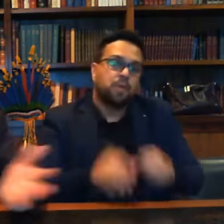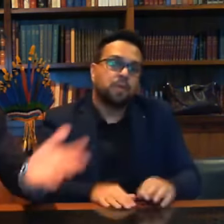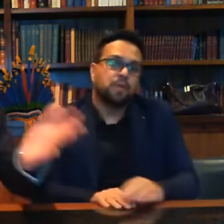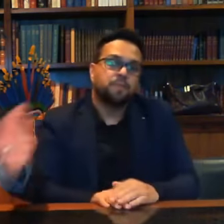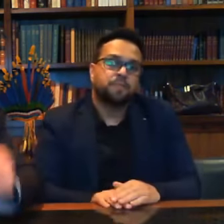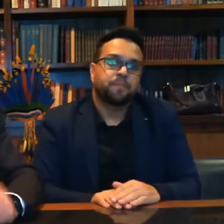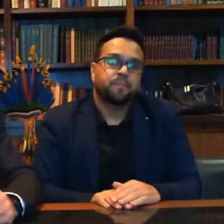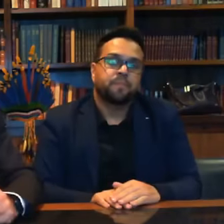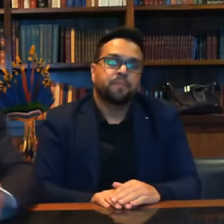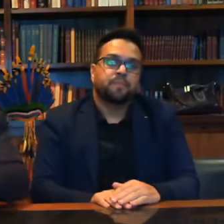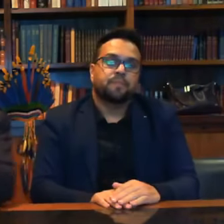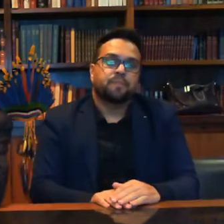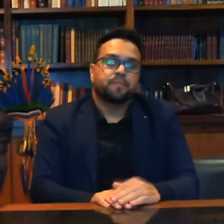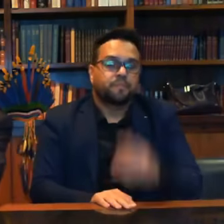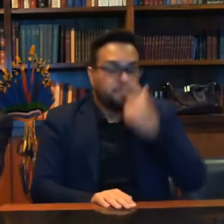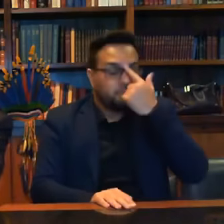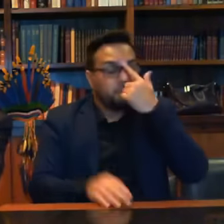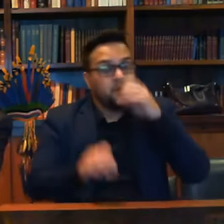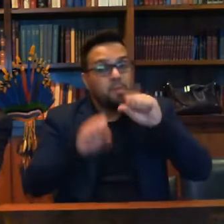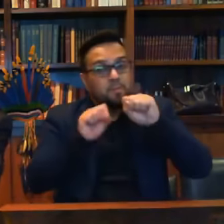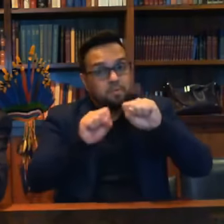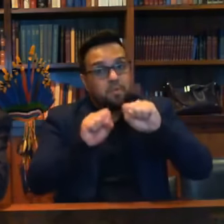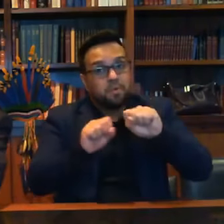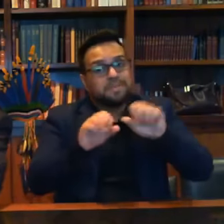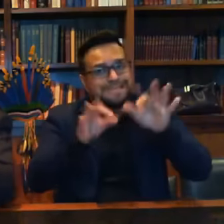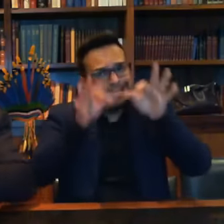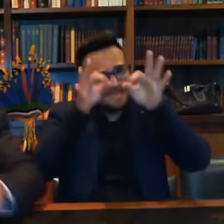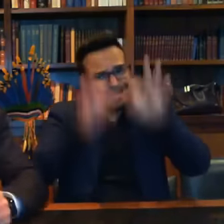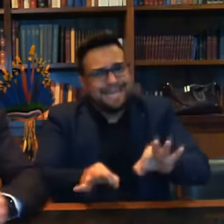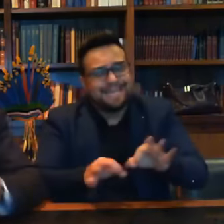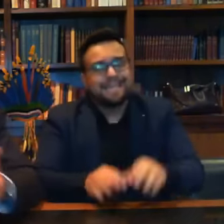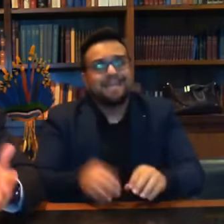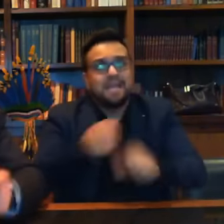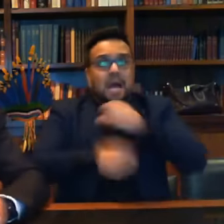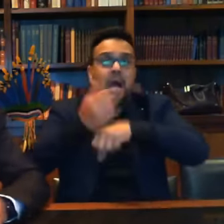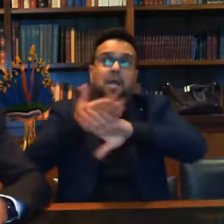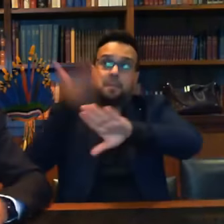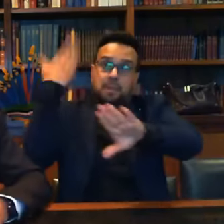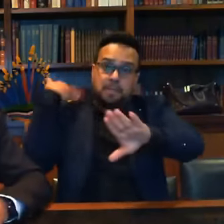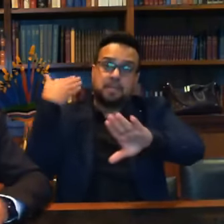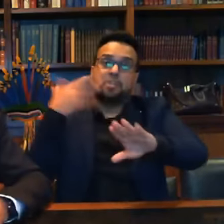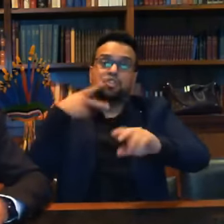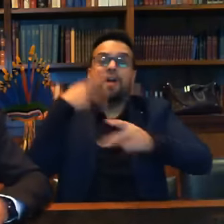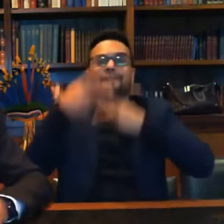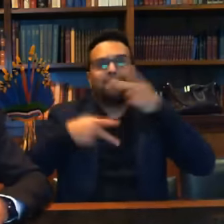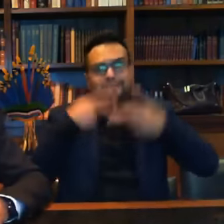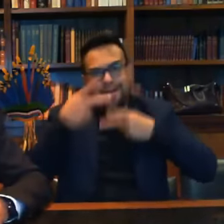medicamento? Talvez, esse, com toda a certeza, foi muito falado ano passado, ainda é falado ainda.